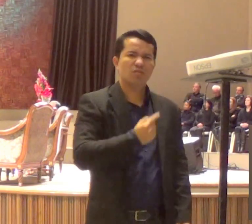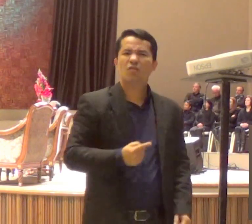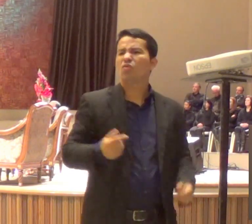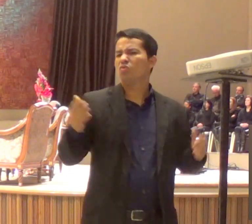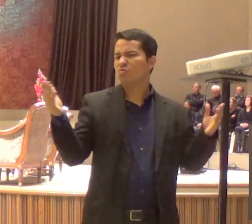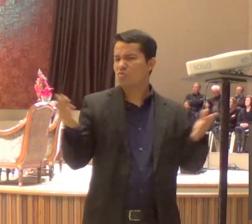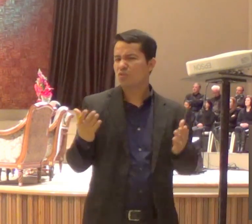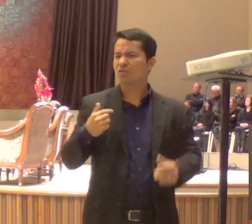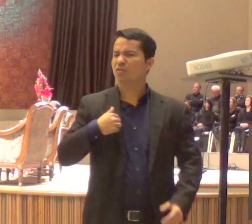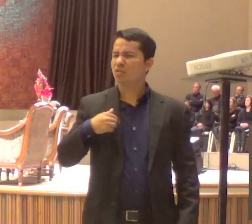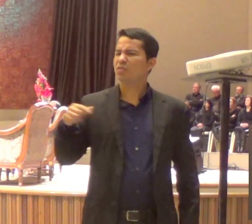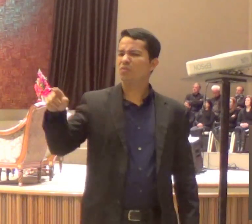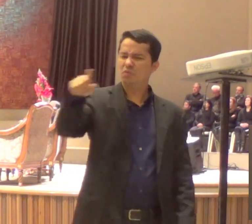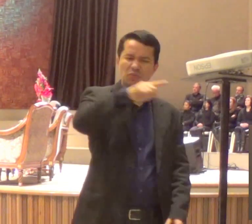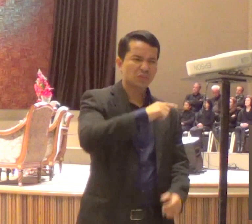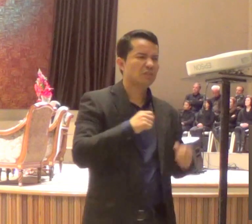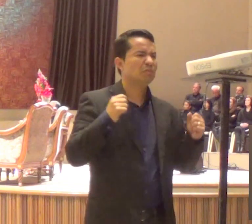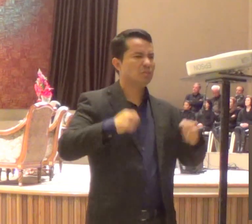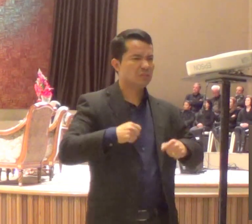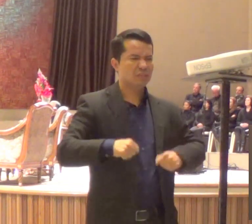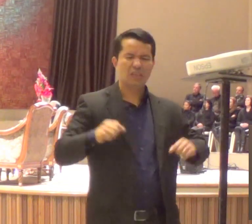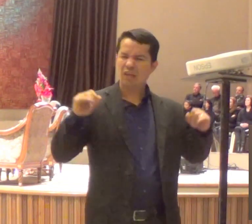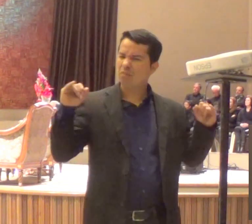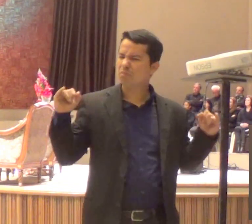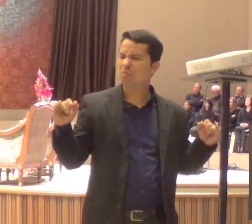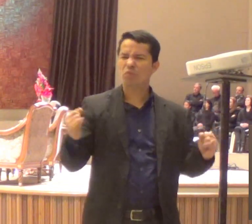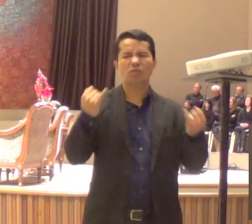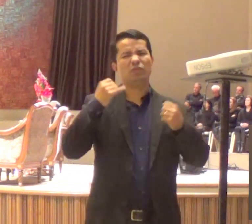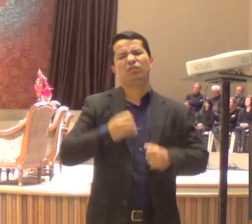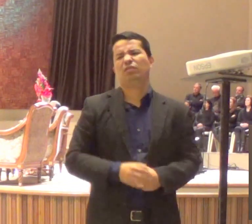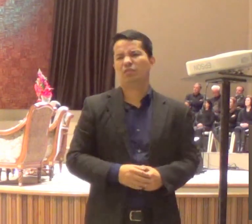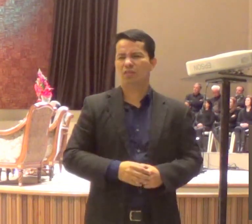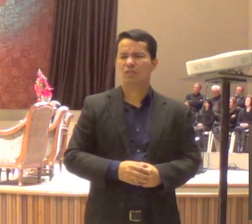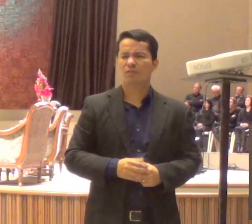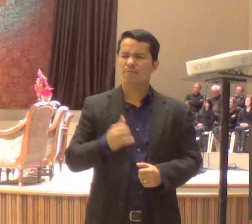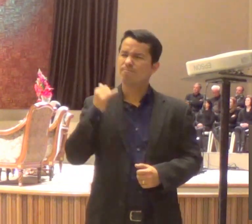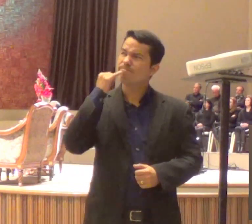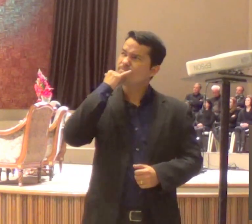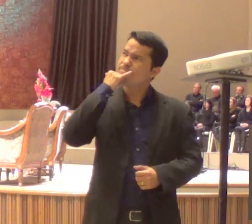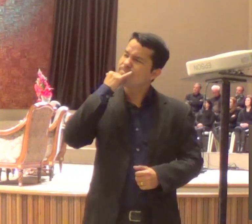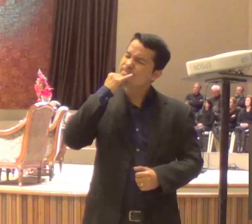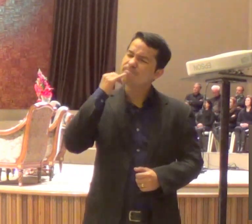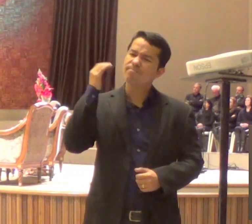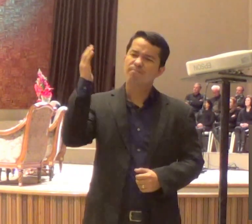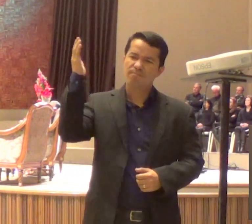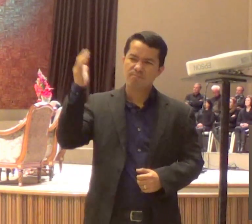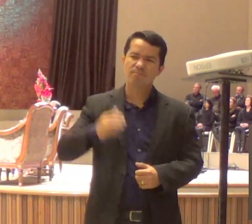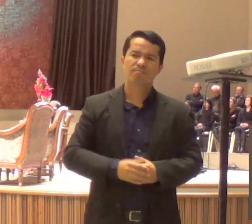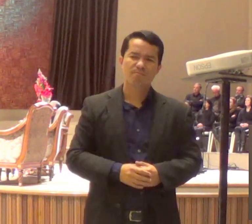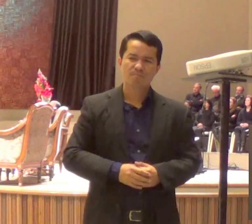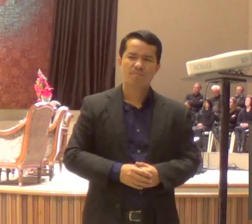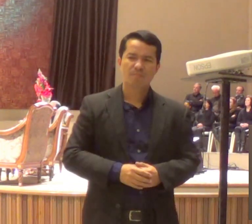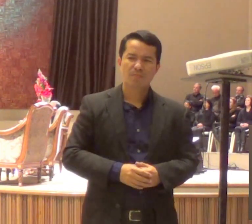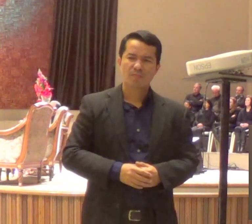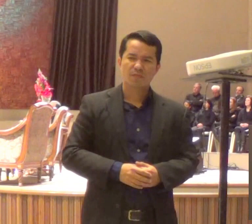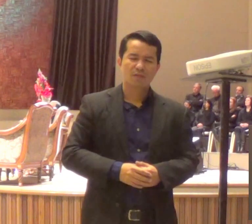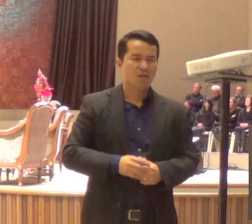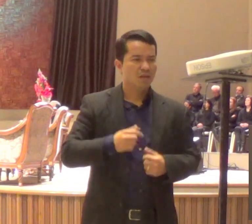eu estou te dando uma oportunidade, o você vai fazer com essa oportunidade? você pode